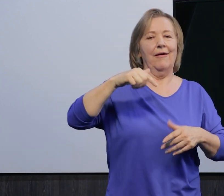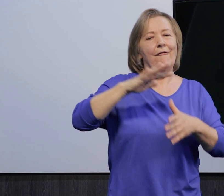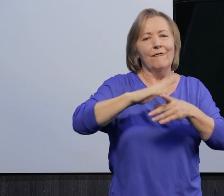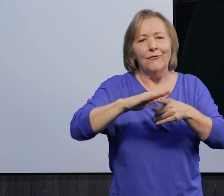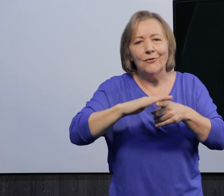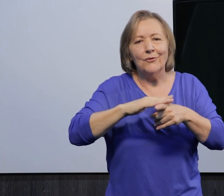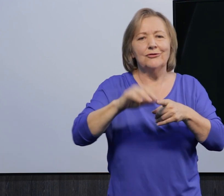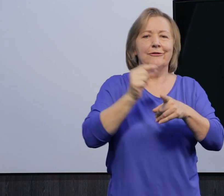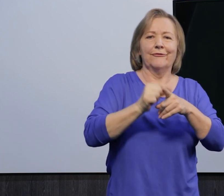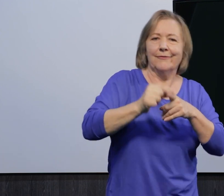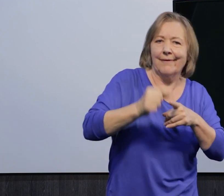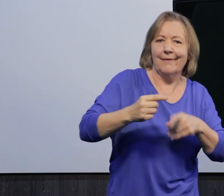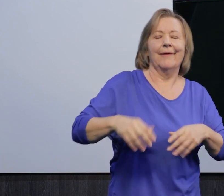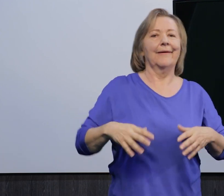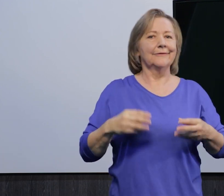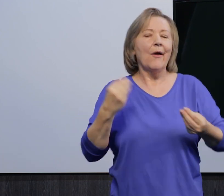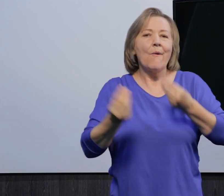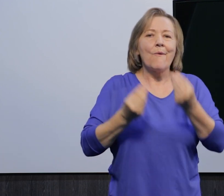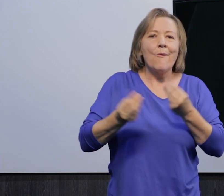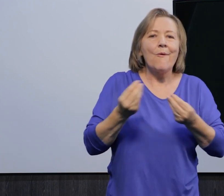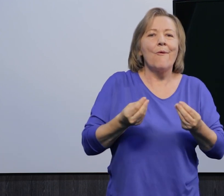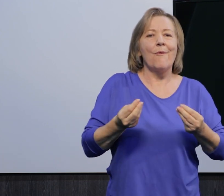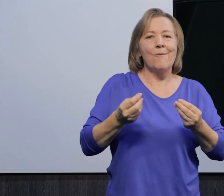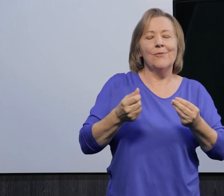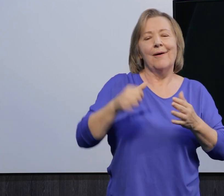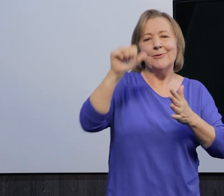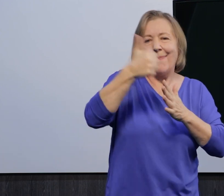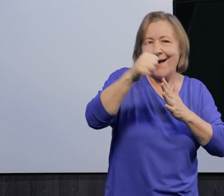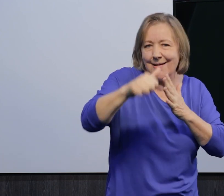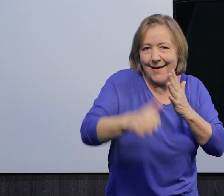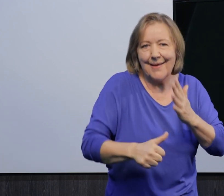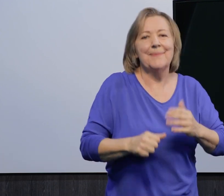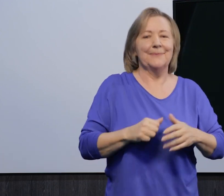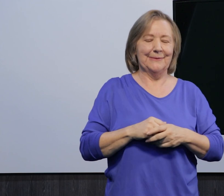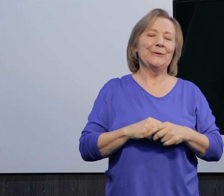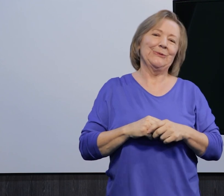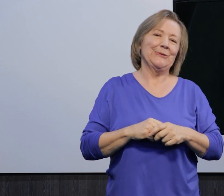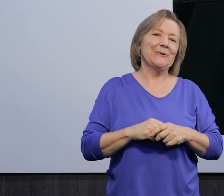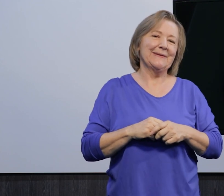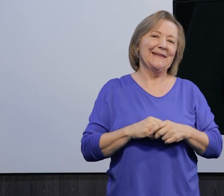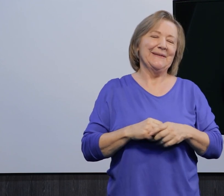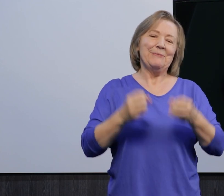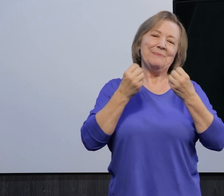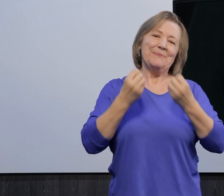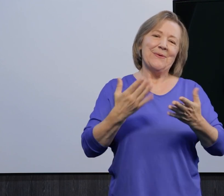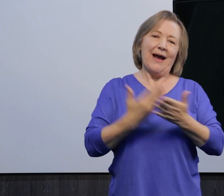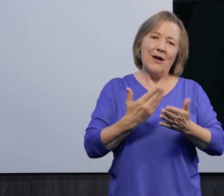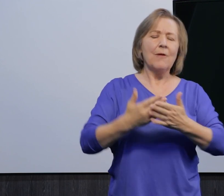fonologia, como que é os parâmetros da língua de sinais, tá? E qualquer dúvida,